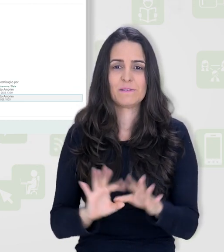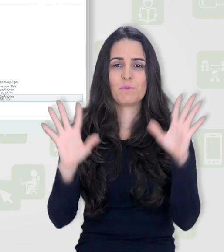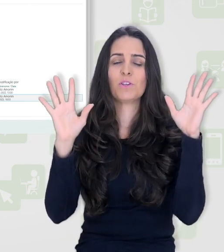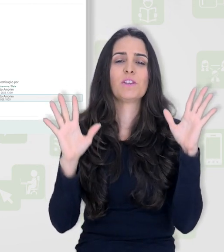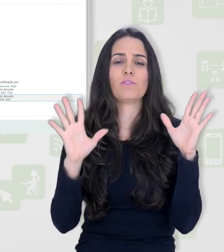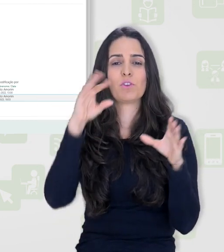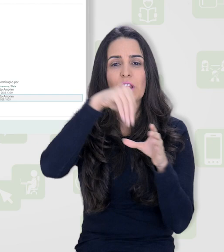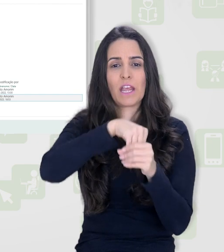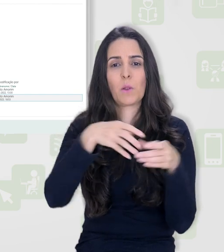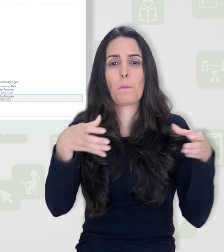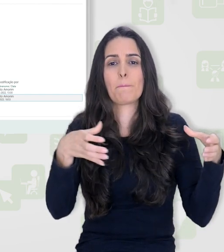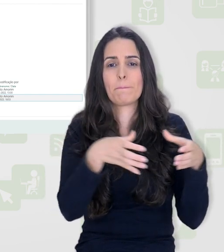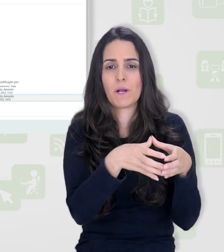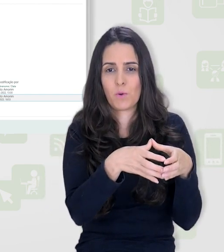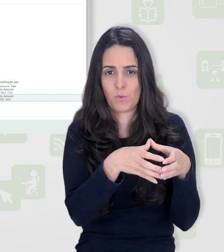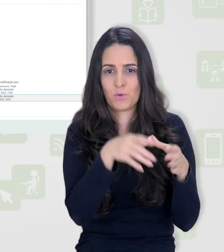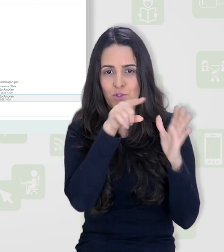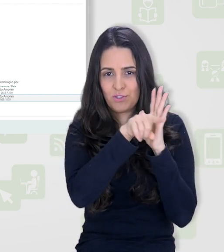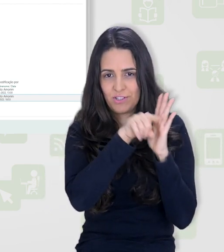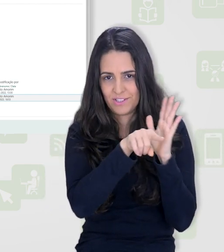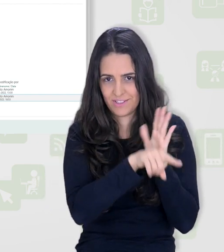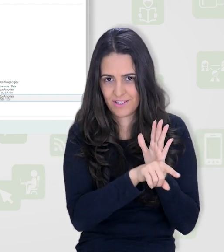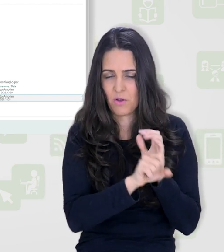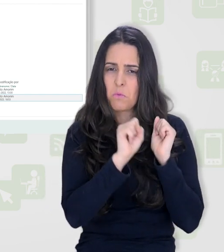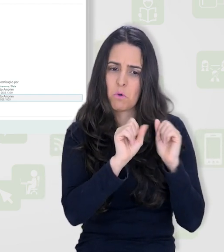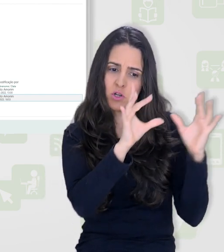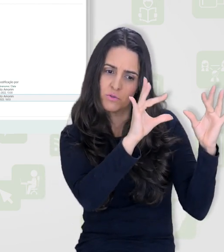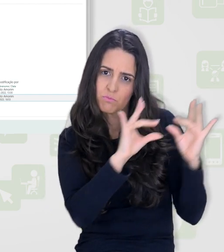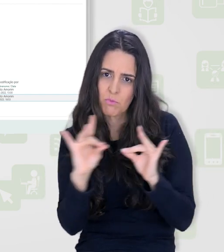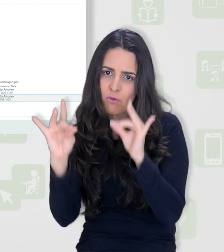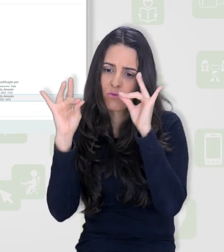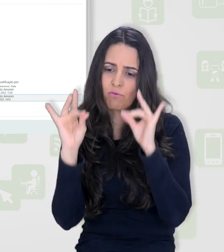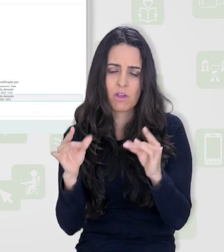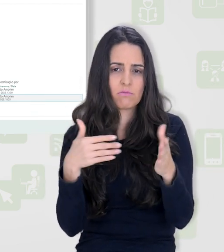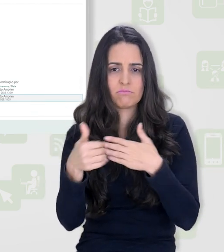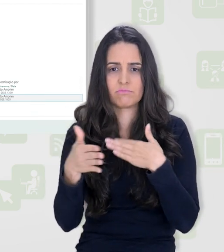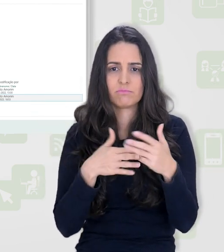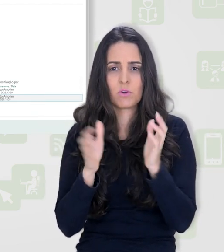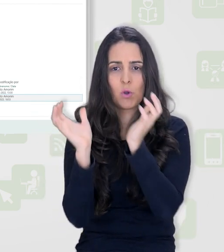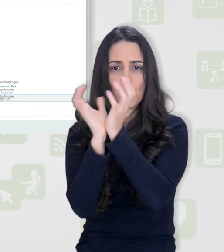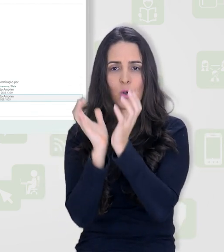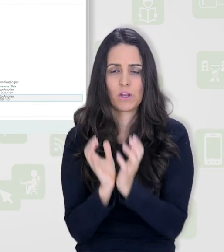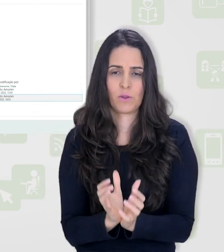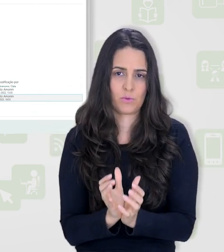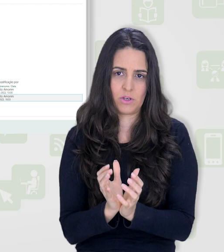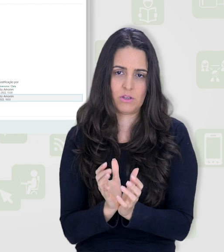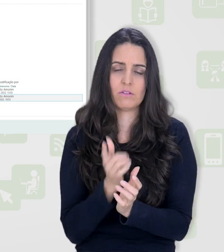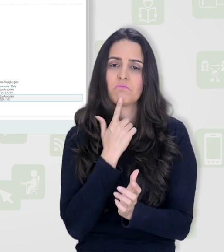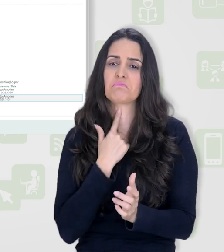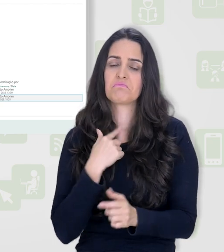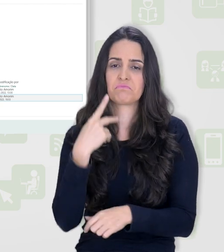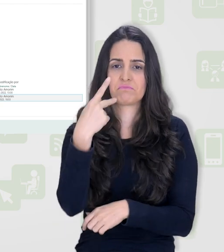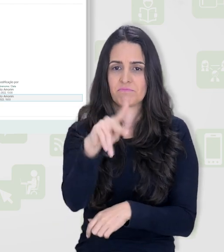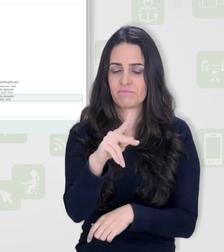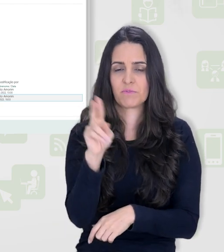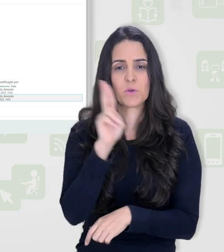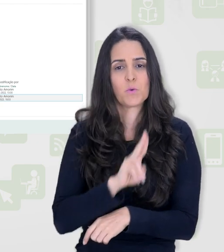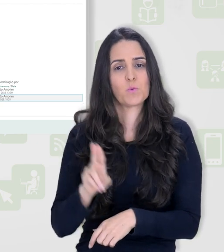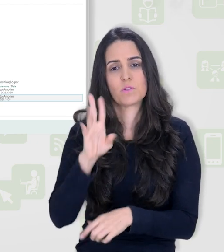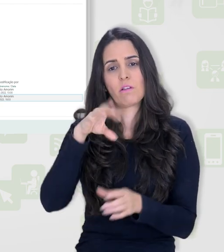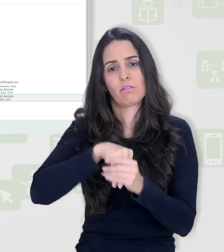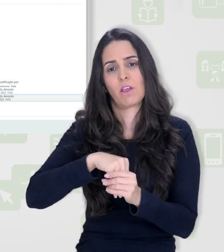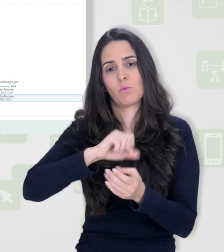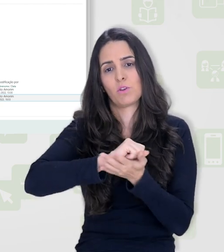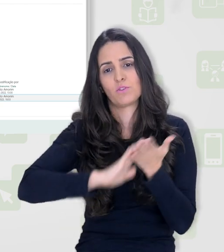disponível aqui no banco de questões para que eu possa mover para qualquer categoria desejada e utilizar